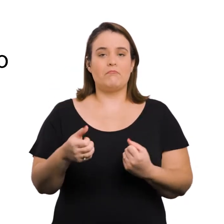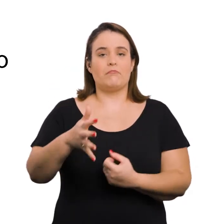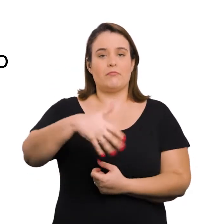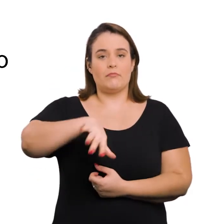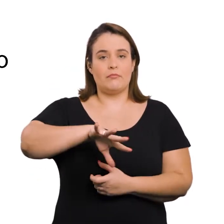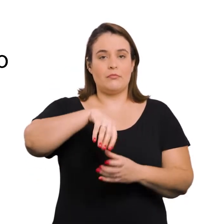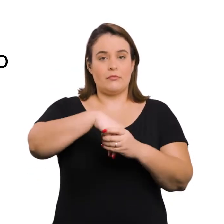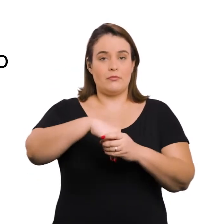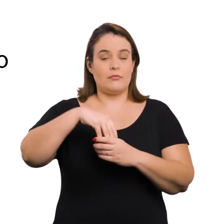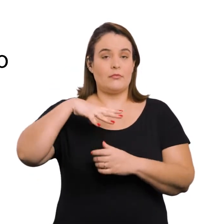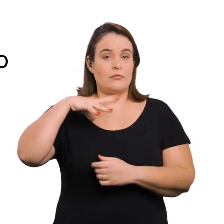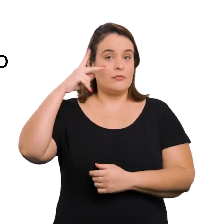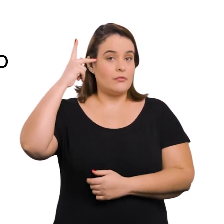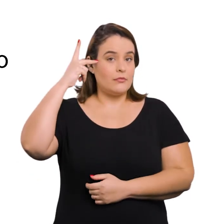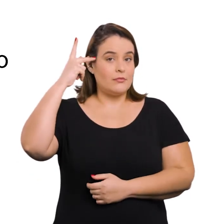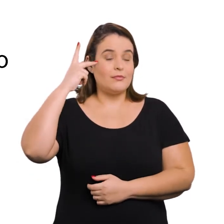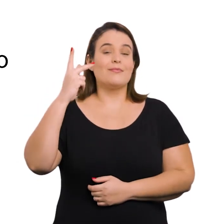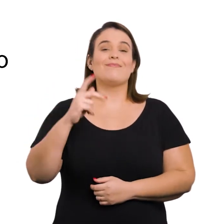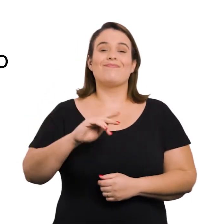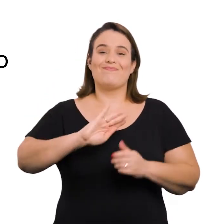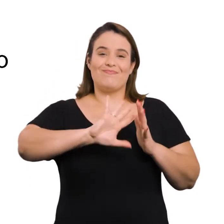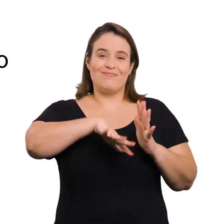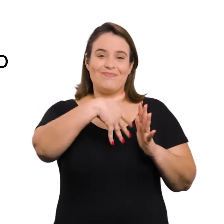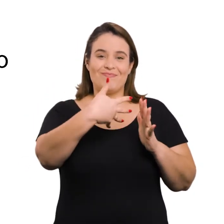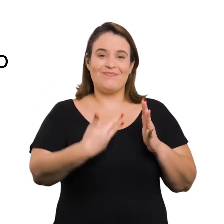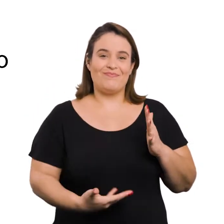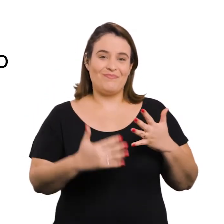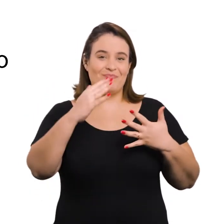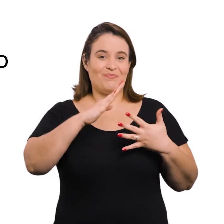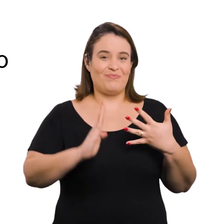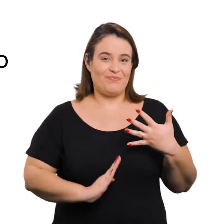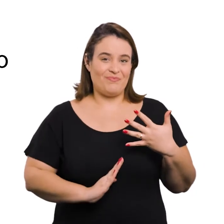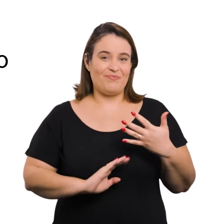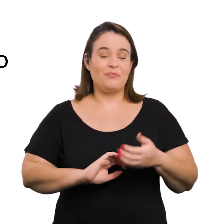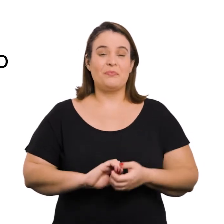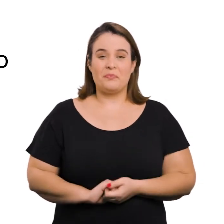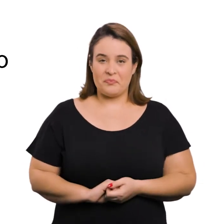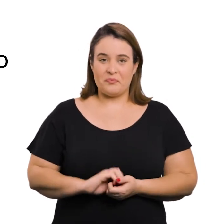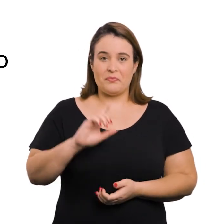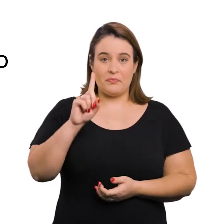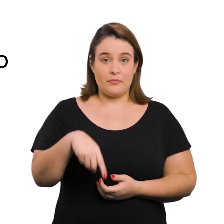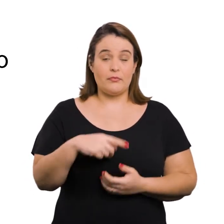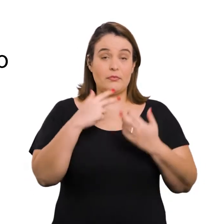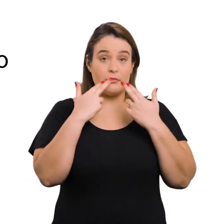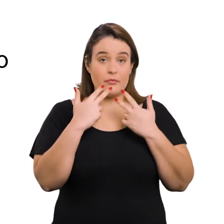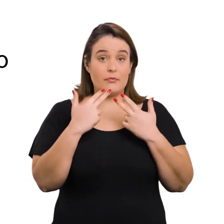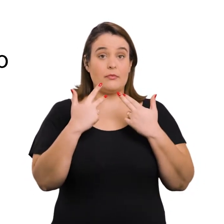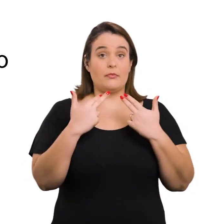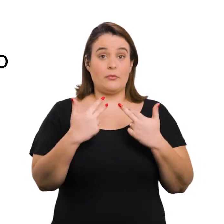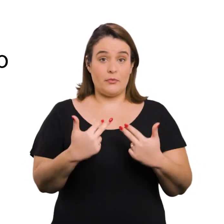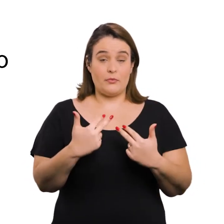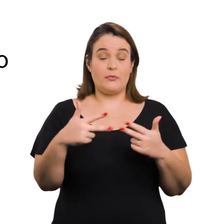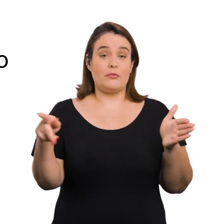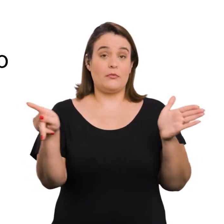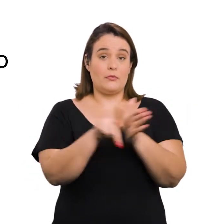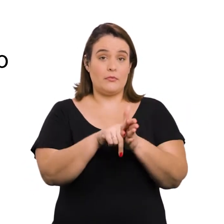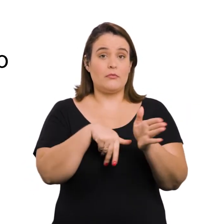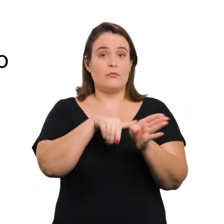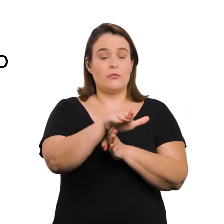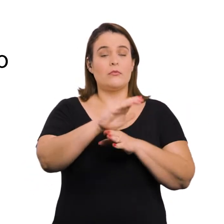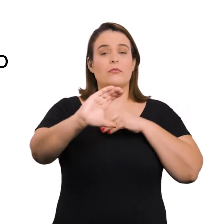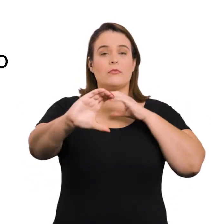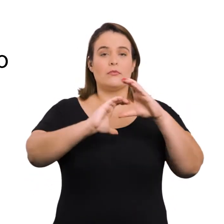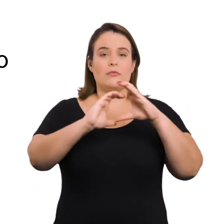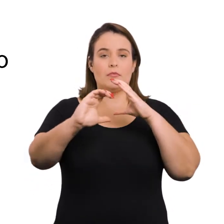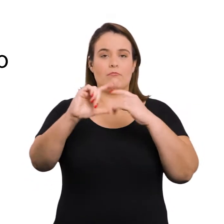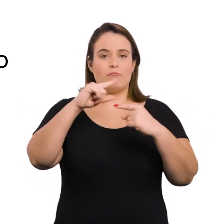Reconhece, no âmbito do município de São Paulo, a língua brasileira de sinais, libras, como língua de instrução e meio de